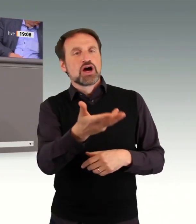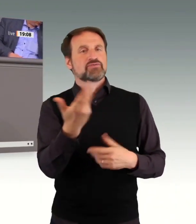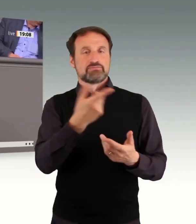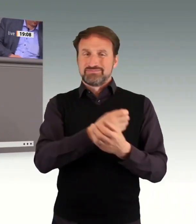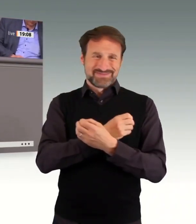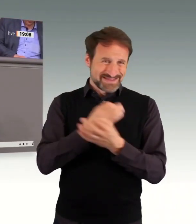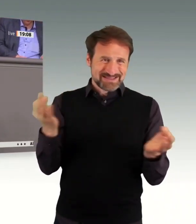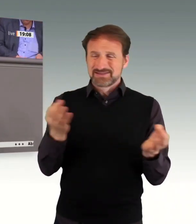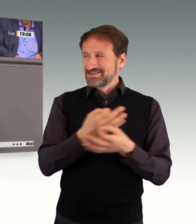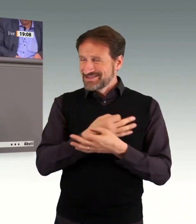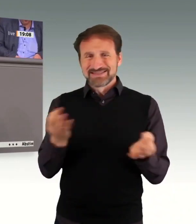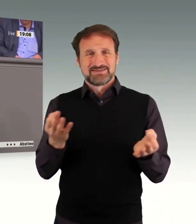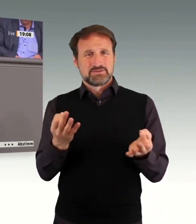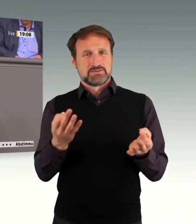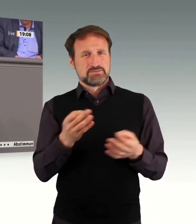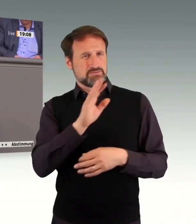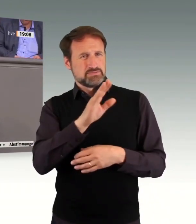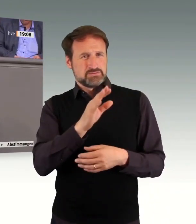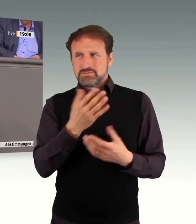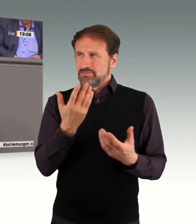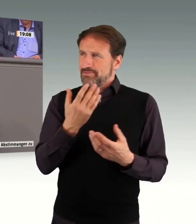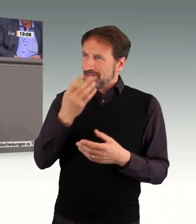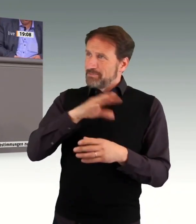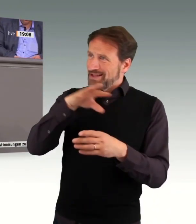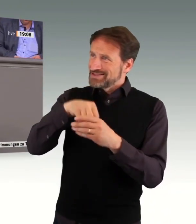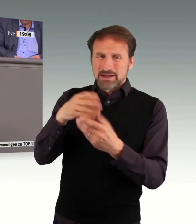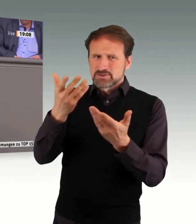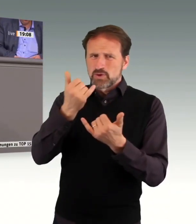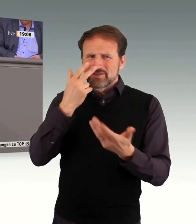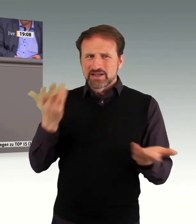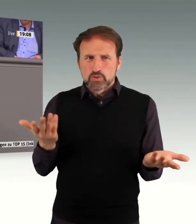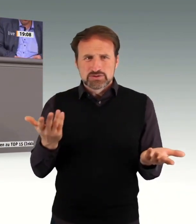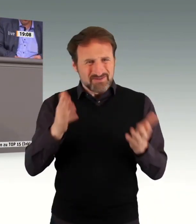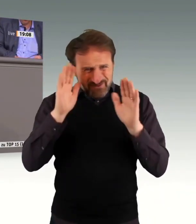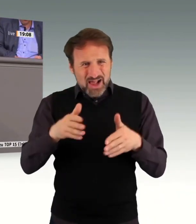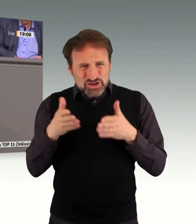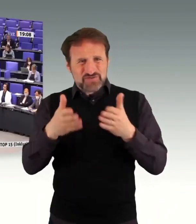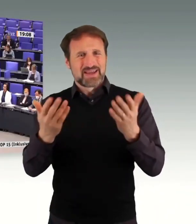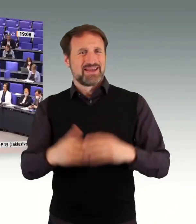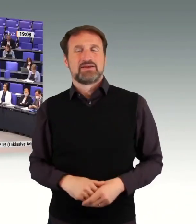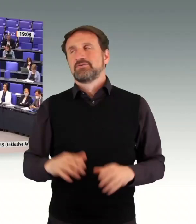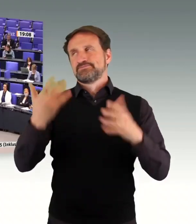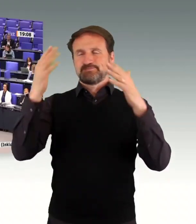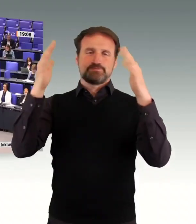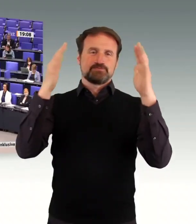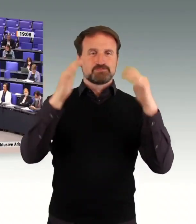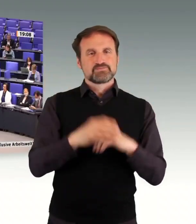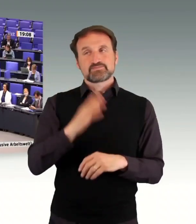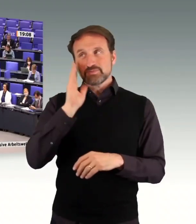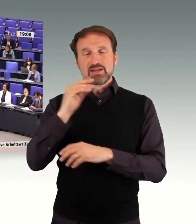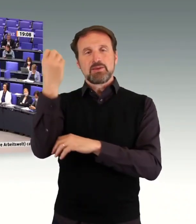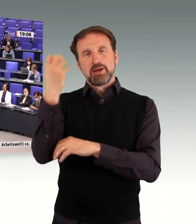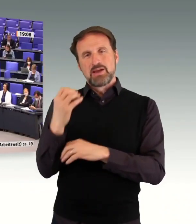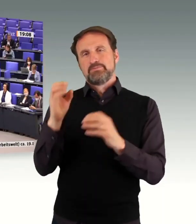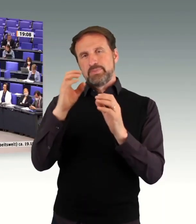das, Partizipation von Menschen mit Behinderung muss nach Auffassung der Linken endlich Rechtskraft bekommen. Die Vergangenheit offenbarte